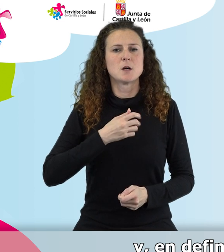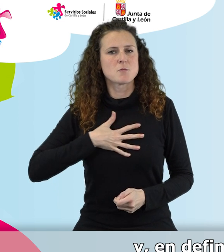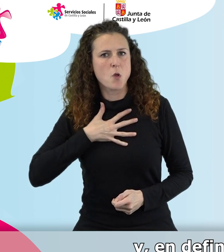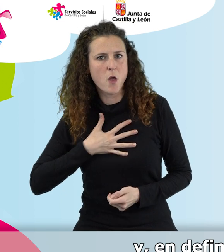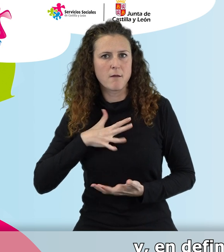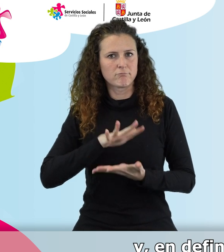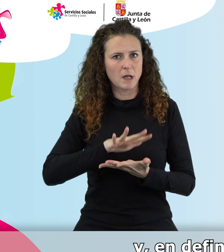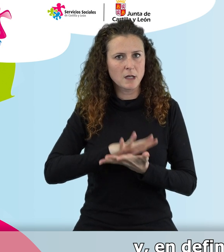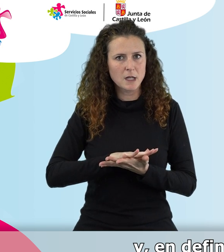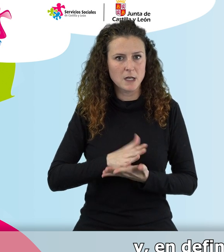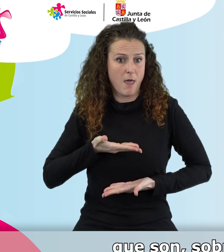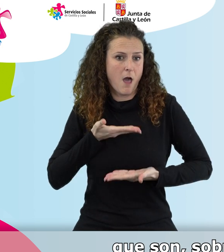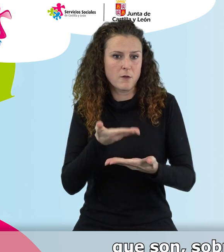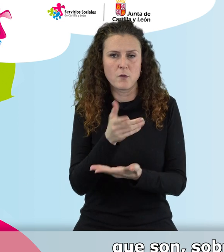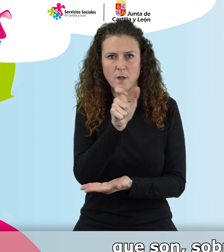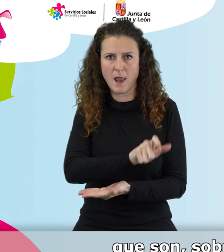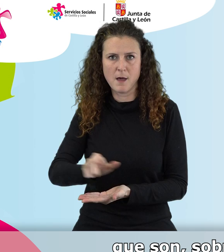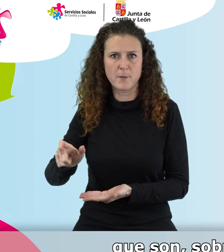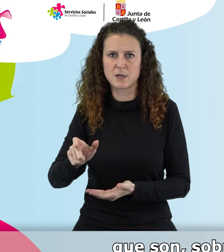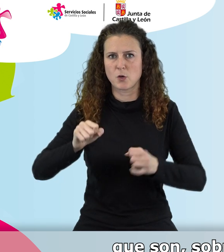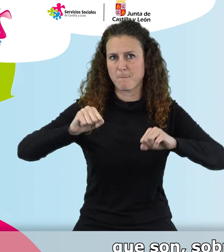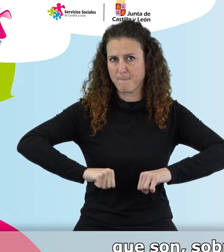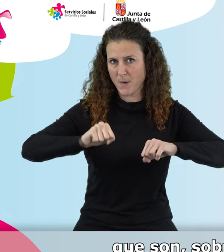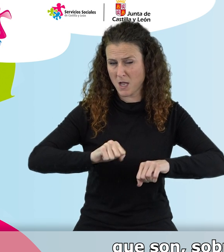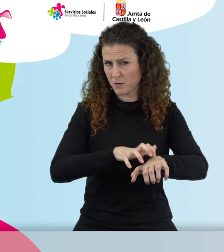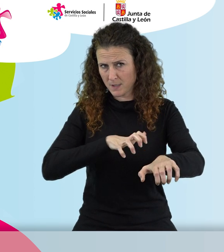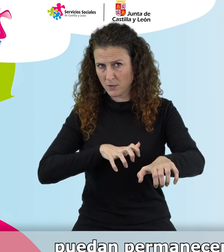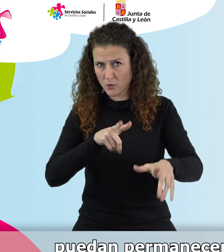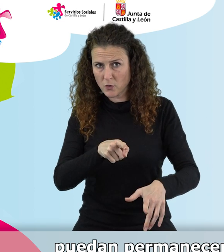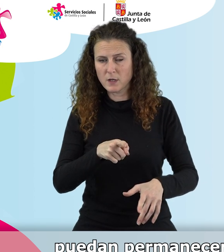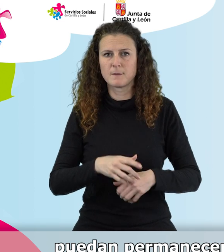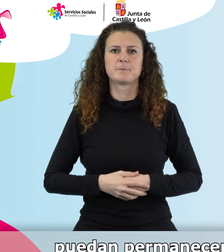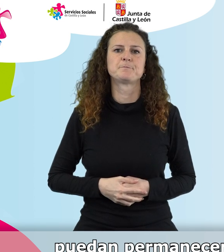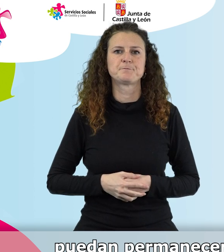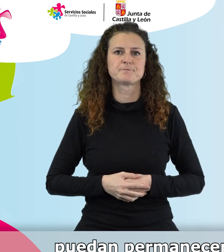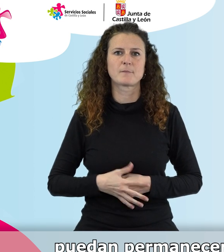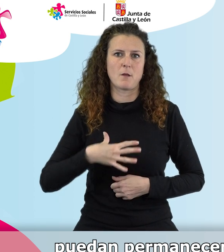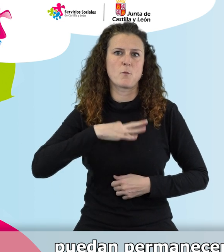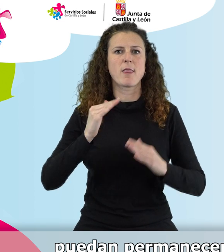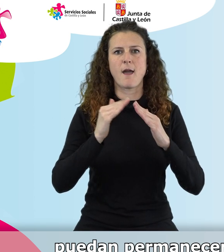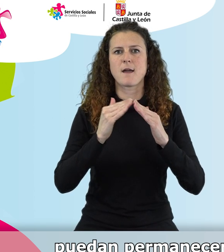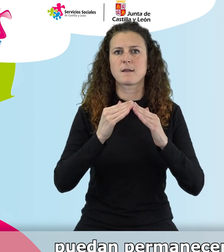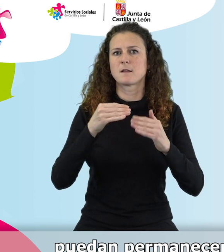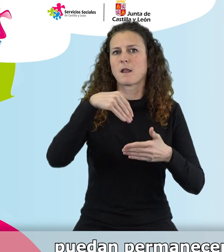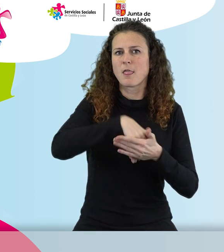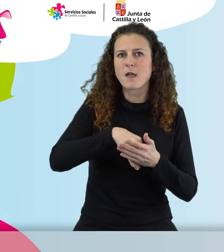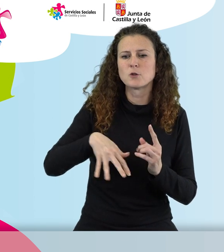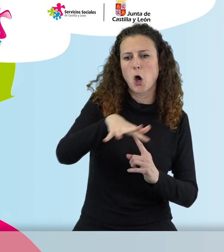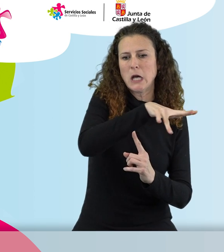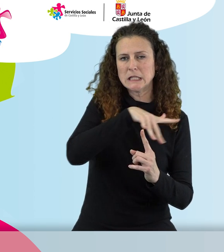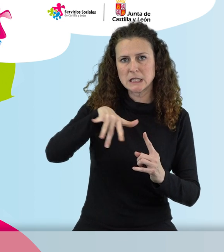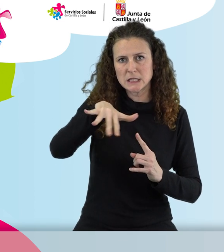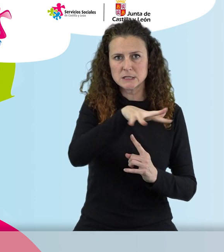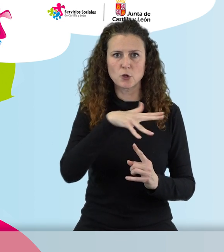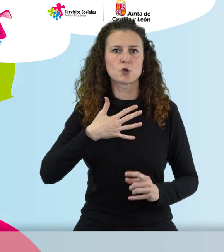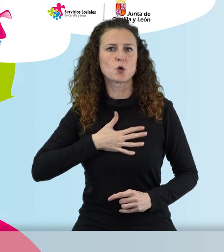definitiva, ayuda a que esas personas, que son sobre todo personas mayores, puedan permanecer en sus casas, en su entorno, donde se